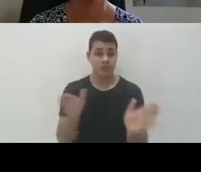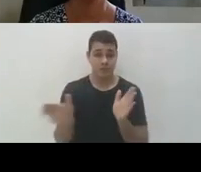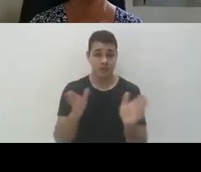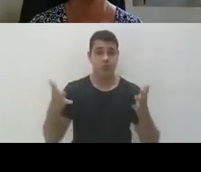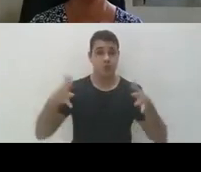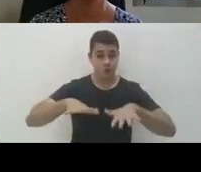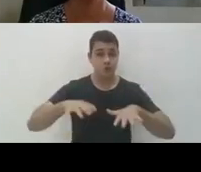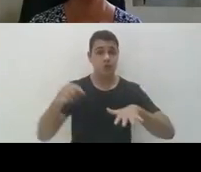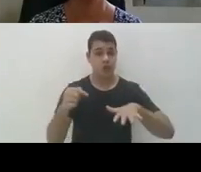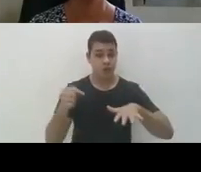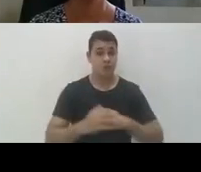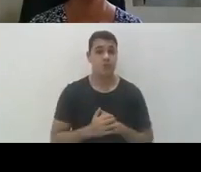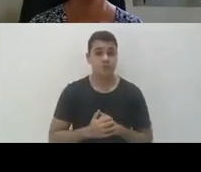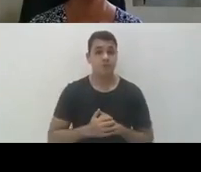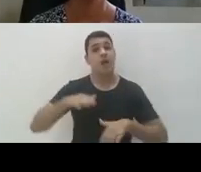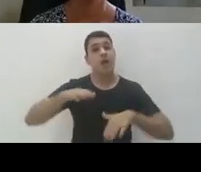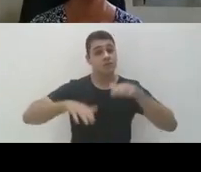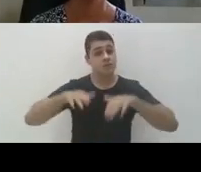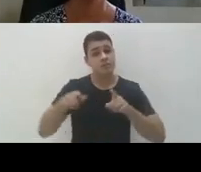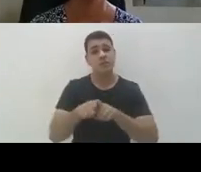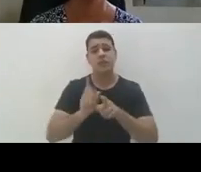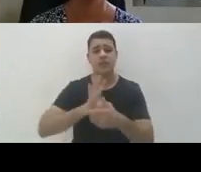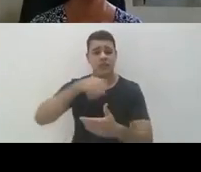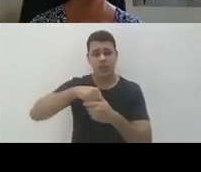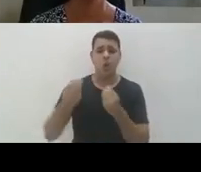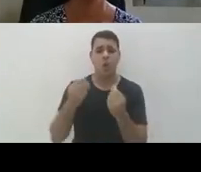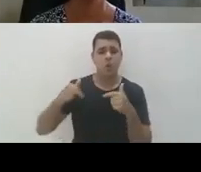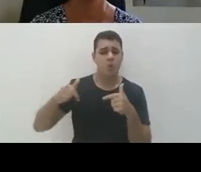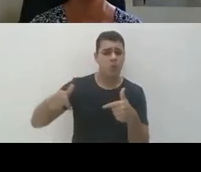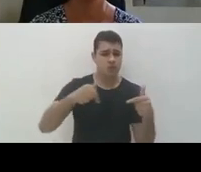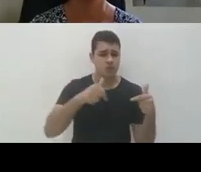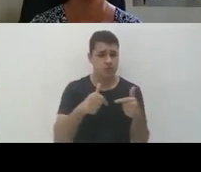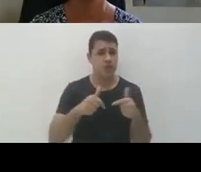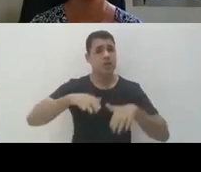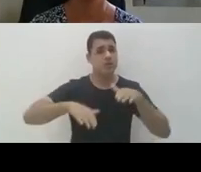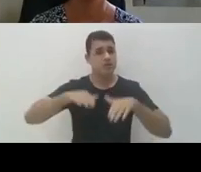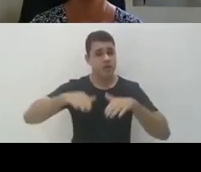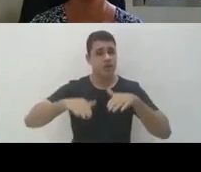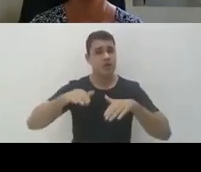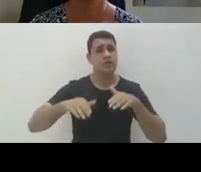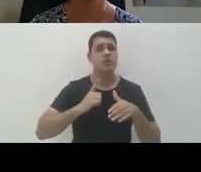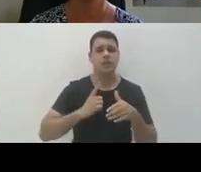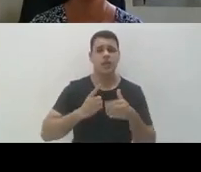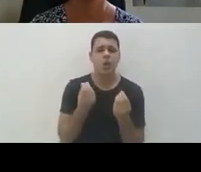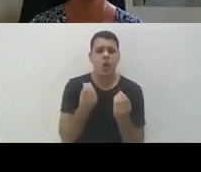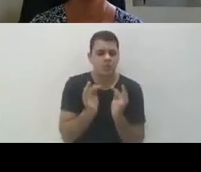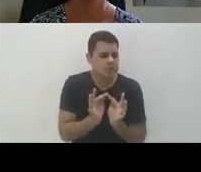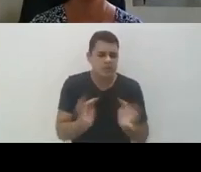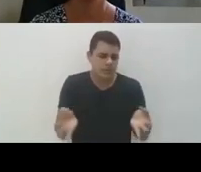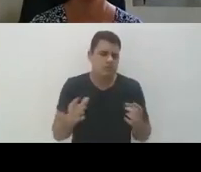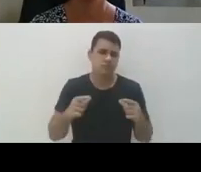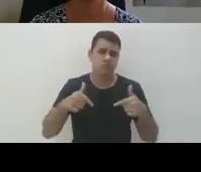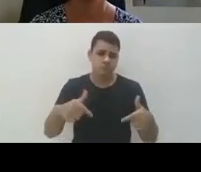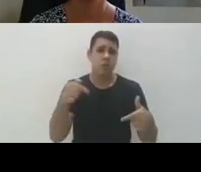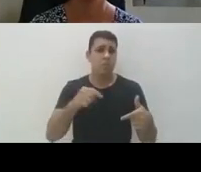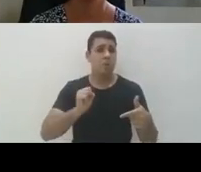o que são, às vezes, medidas operacionais ou medidas muito concretas, às vezes, até pequenas medidas que podem fazer diferença,